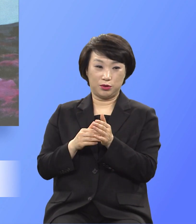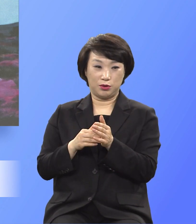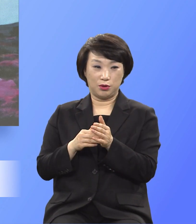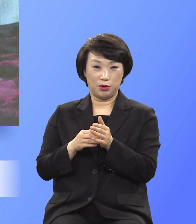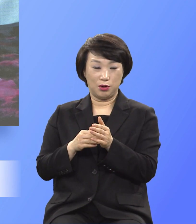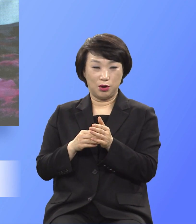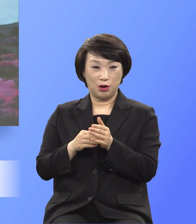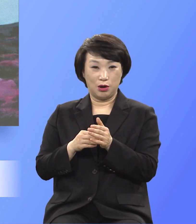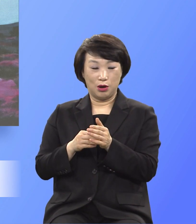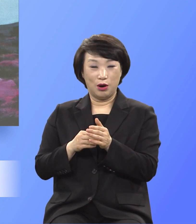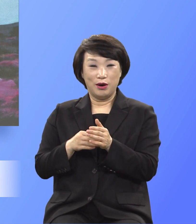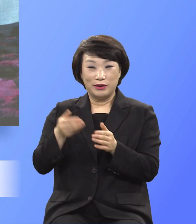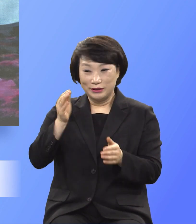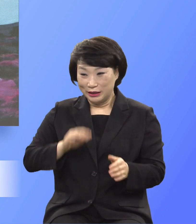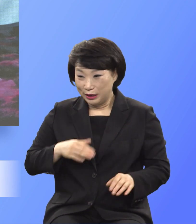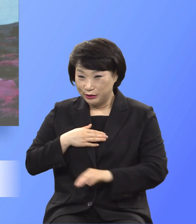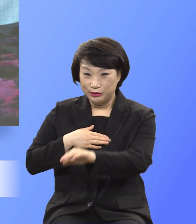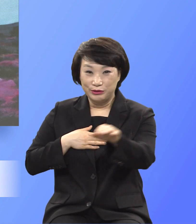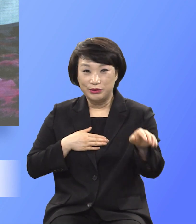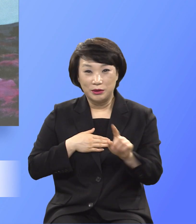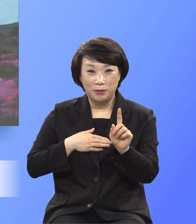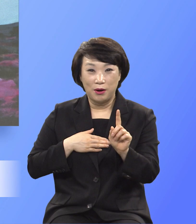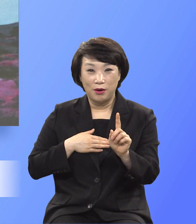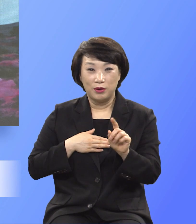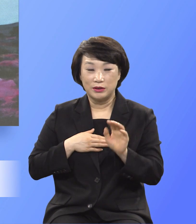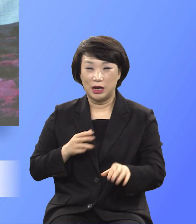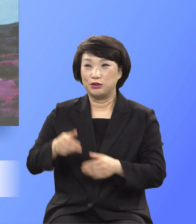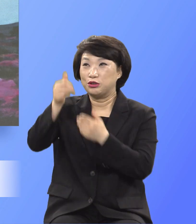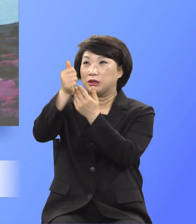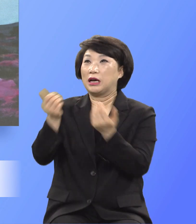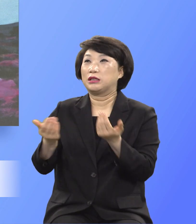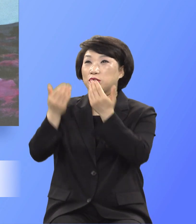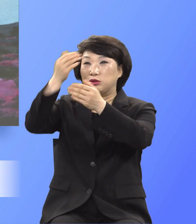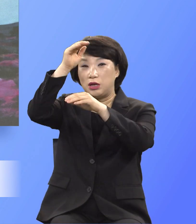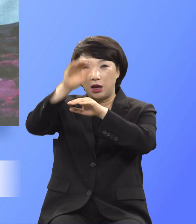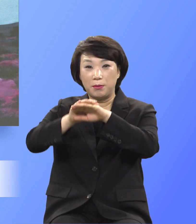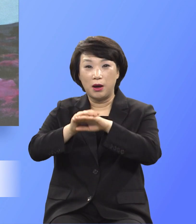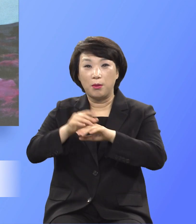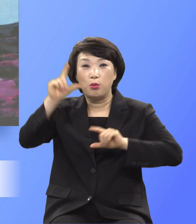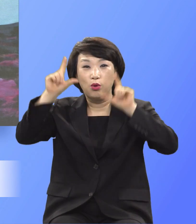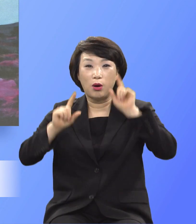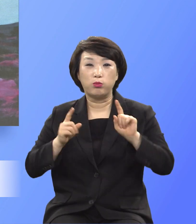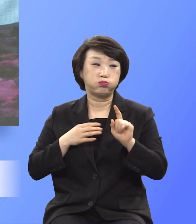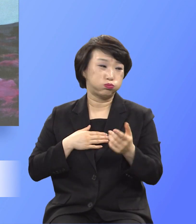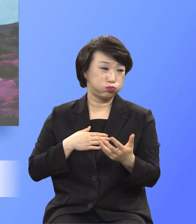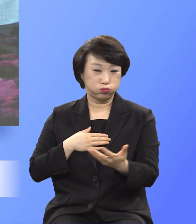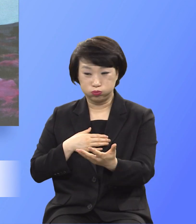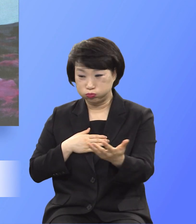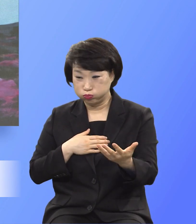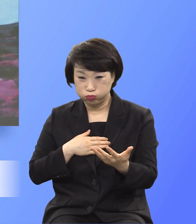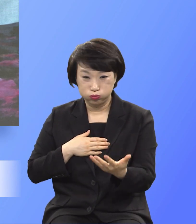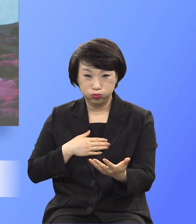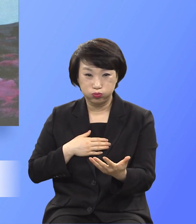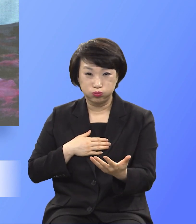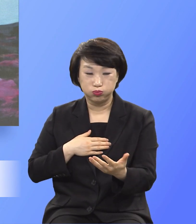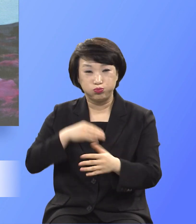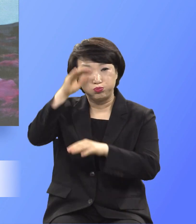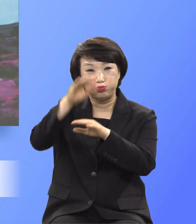말씀하셨는데 우리는 주님 앞에 드린 예배의 자세가 뭐냐 그 말입니다 예배의 자세가